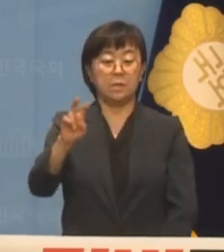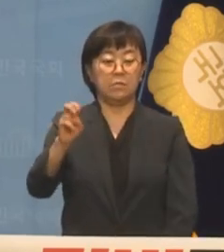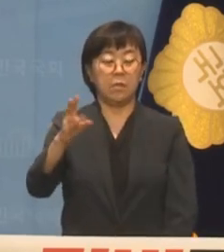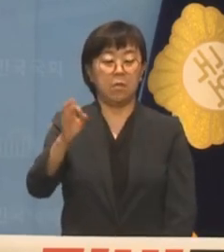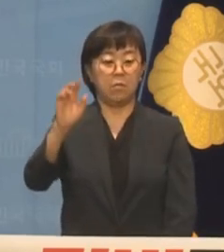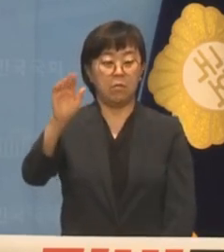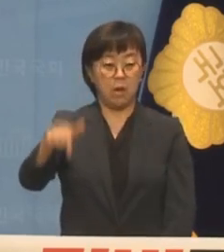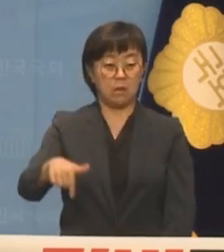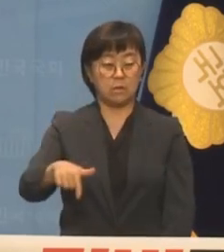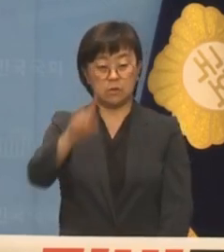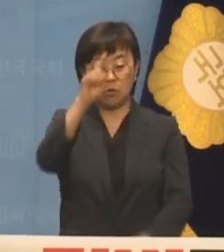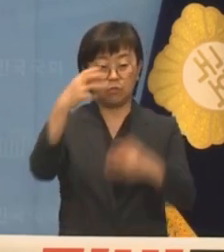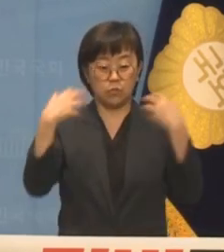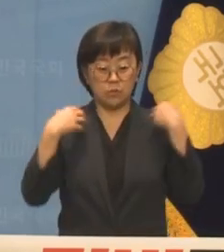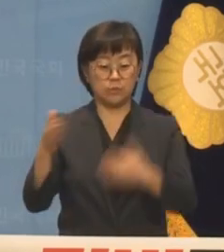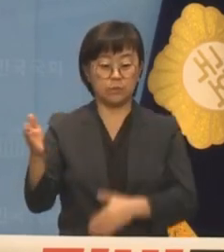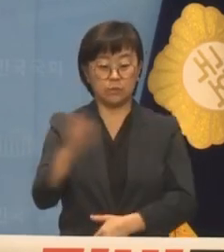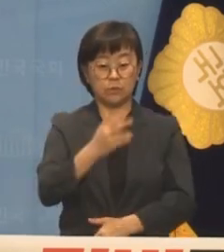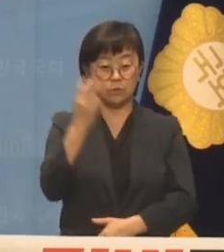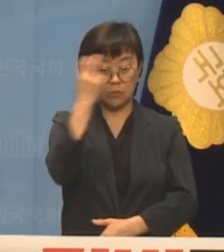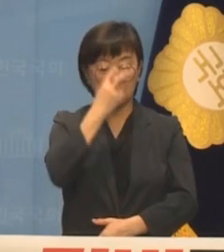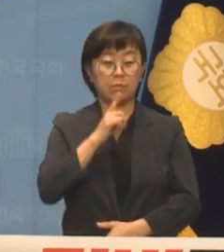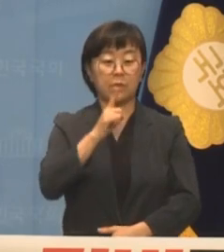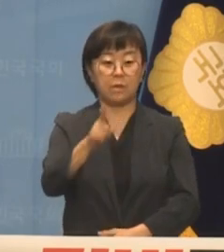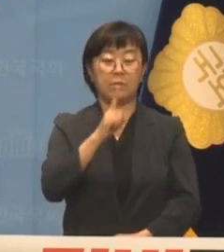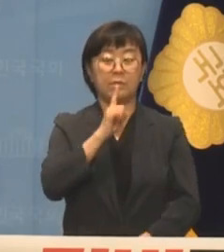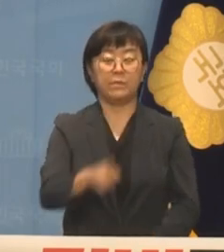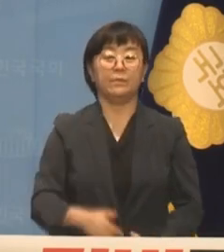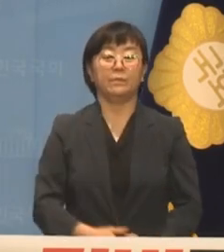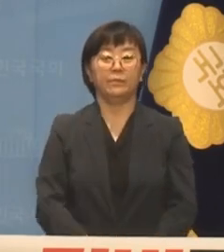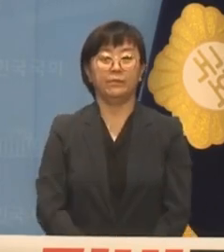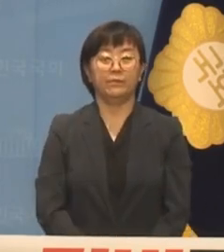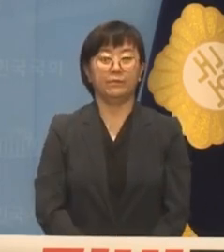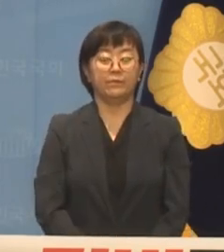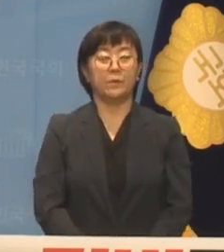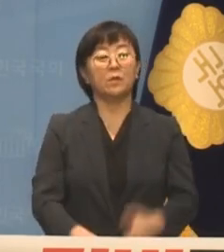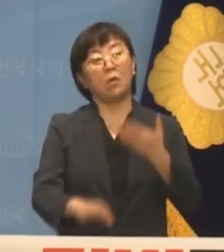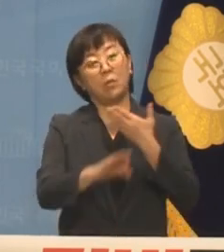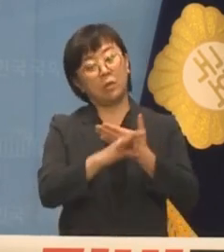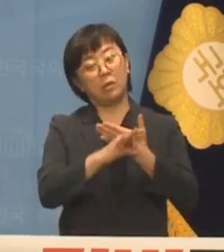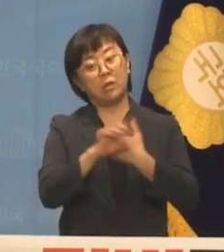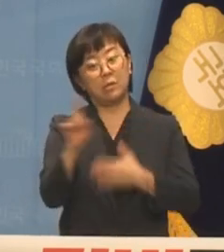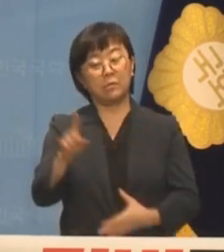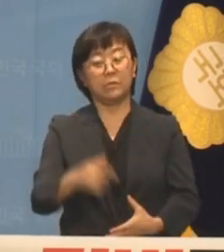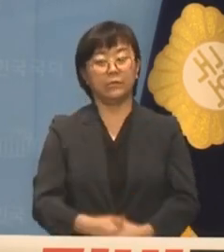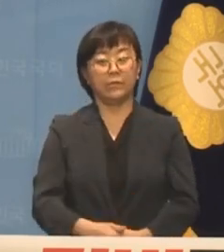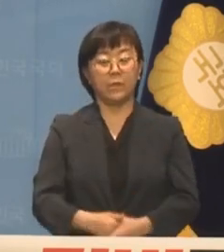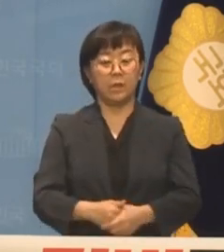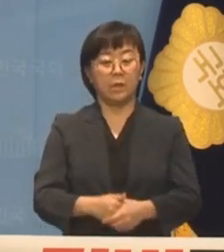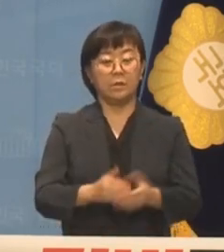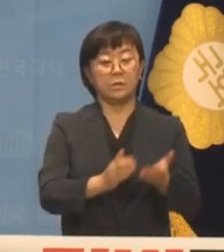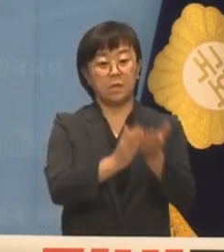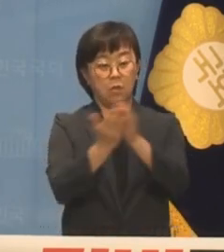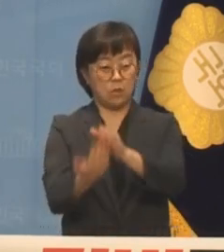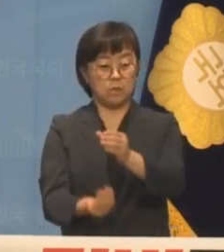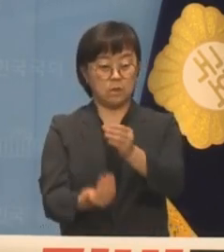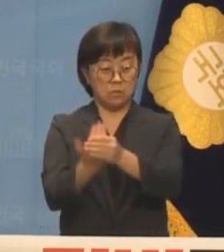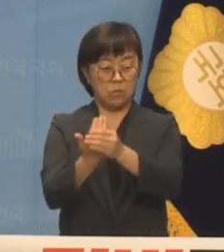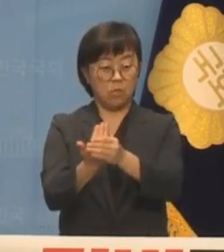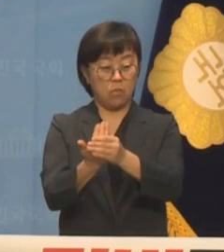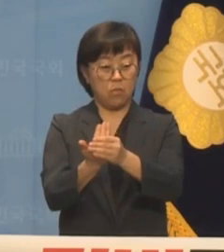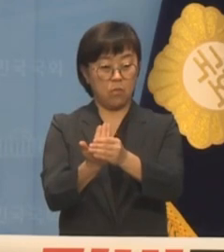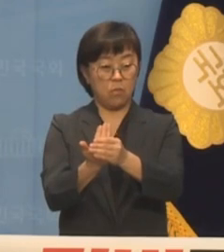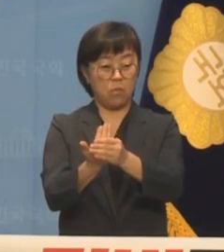박근혜 정부부터 조사해야 된다고 주장하고 있습니다 그렇다면 세월호 침몰 사고의